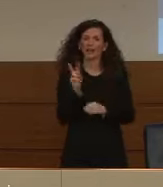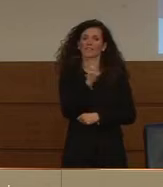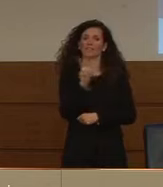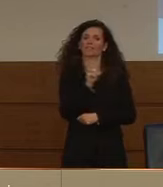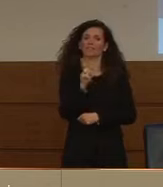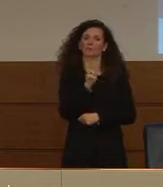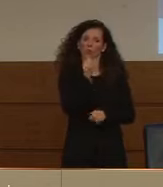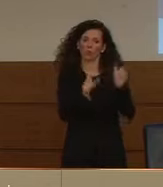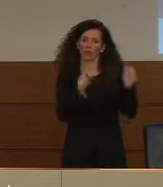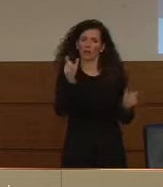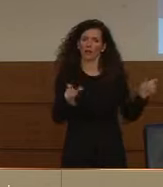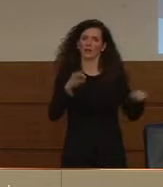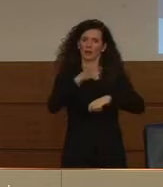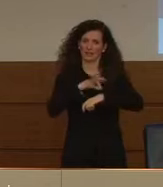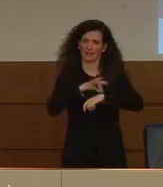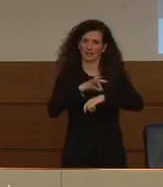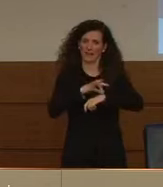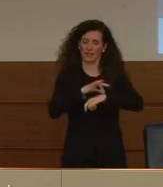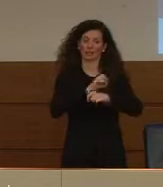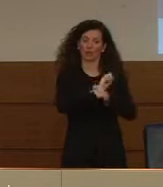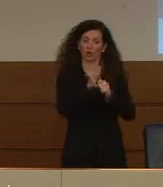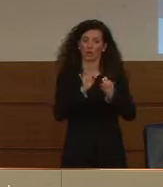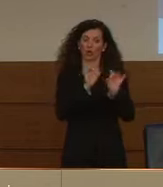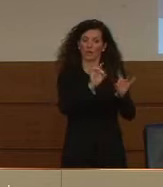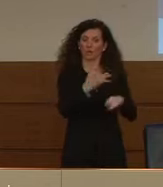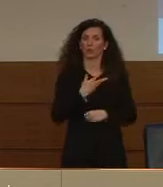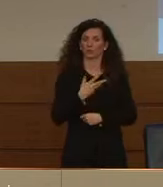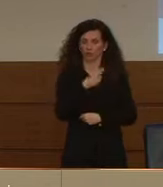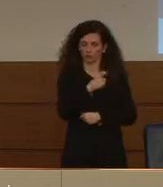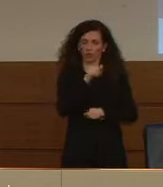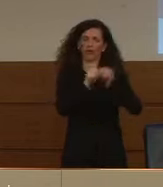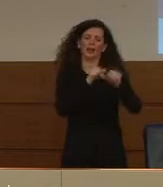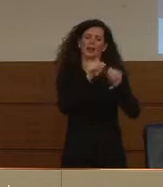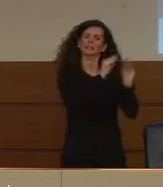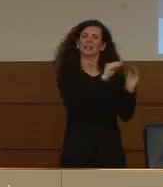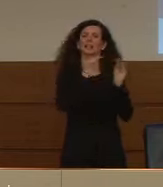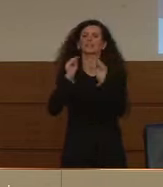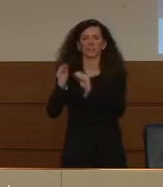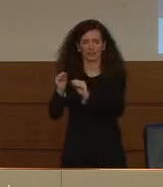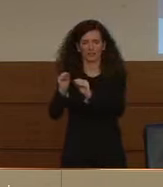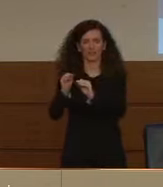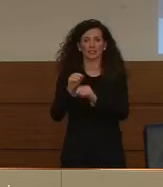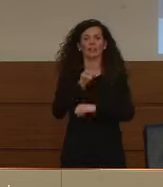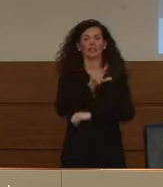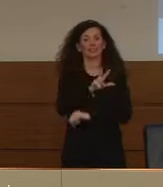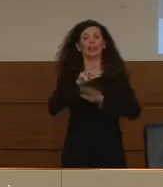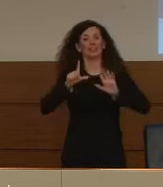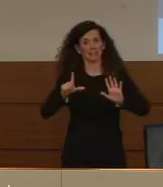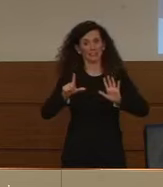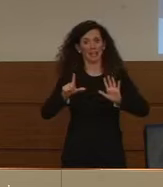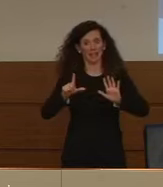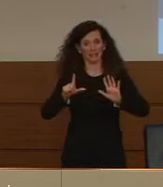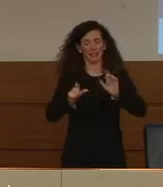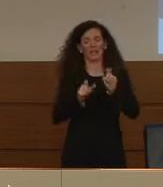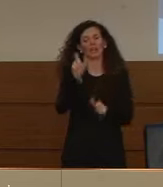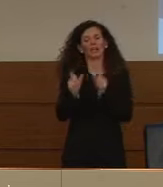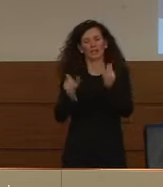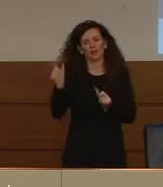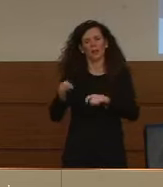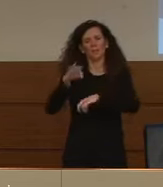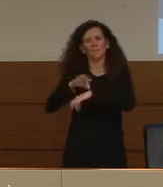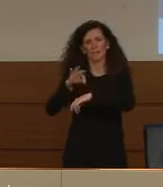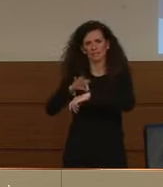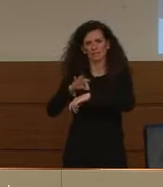pazienti positivi al coronavirus e 37 pazienti